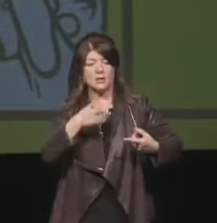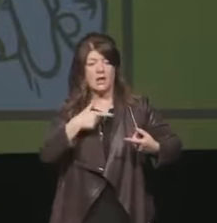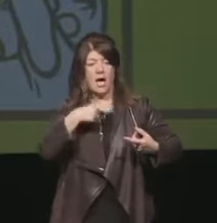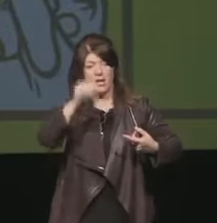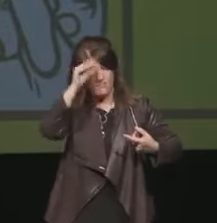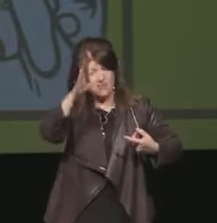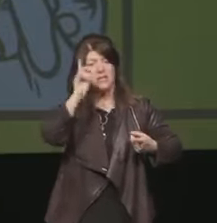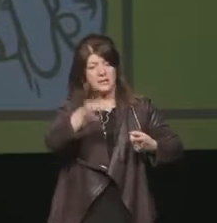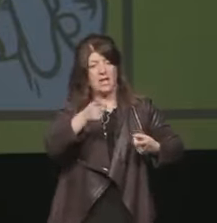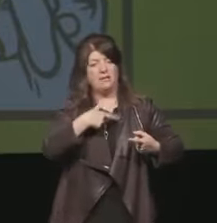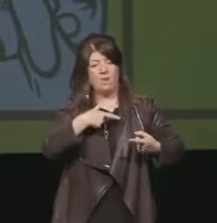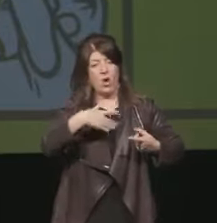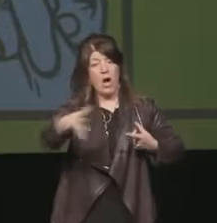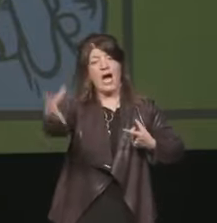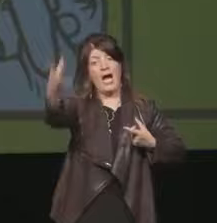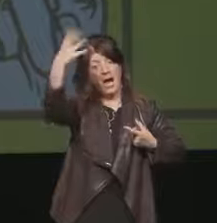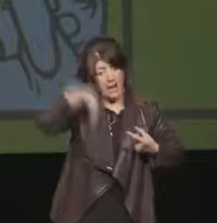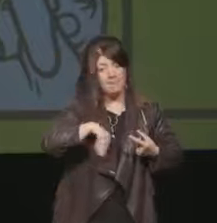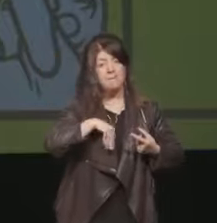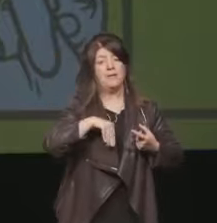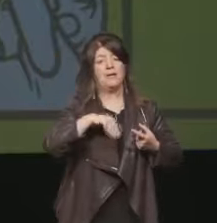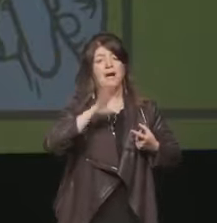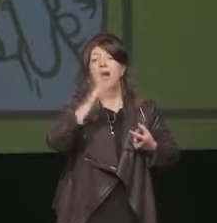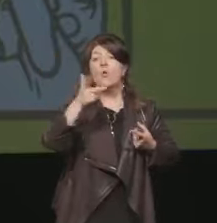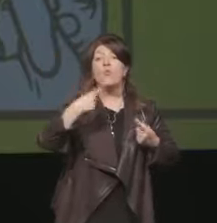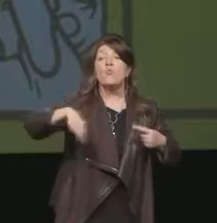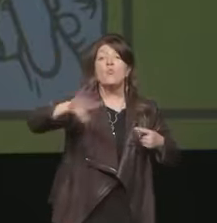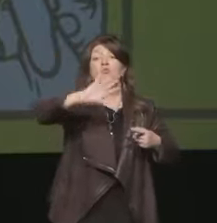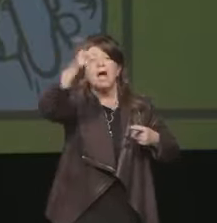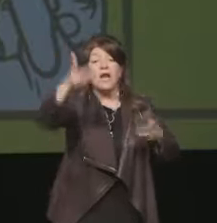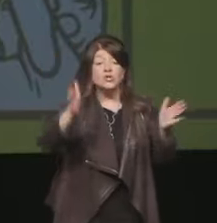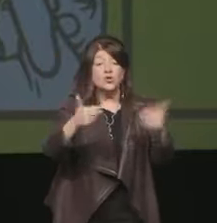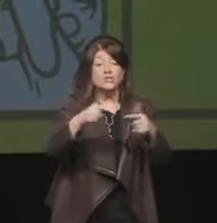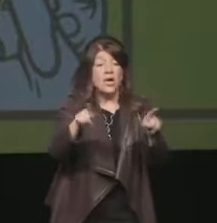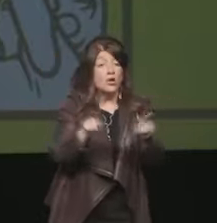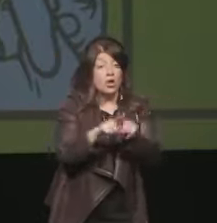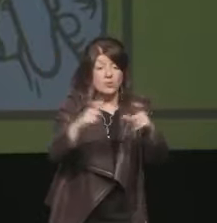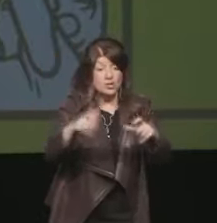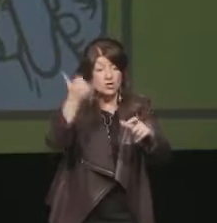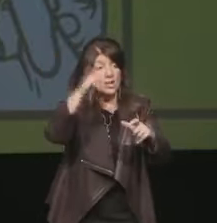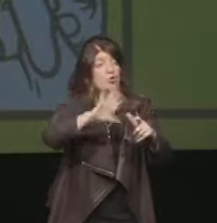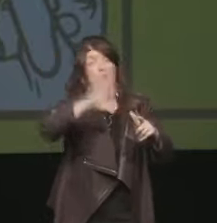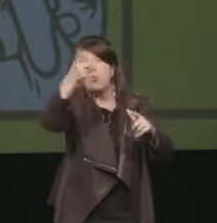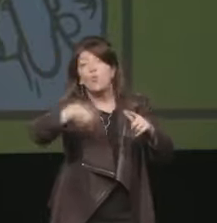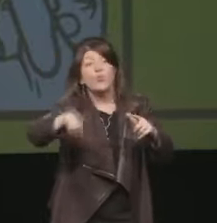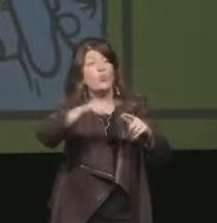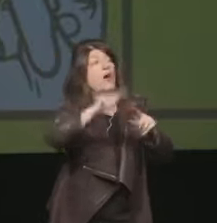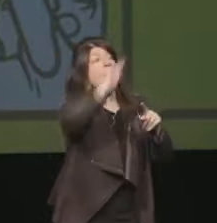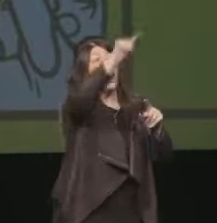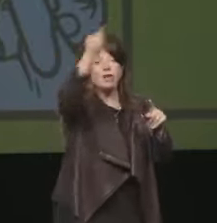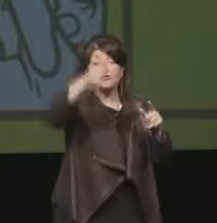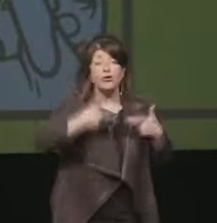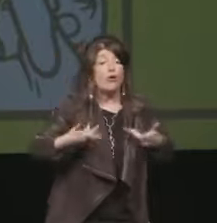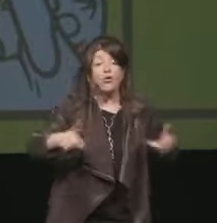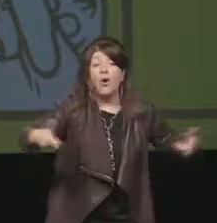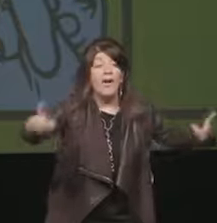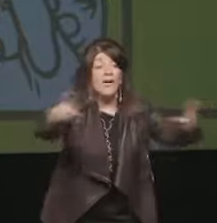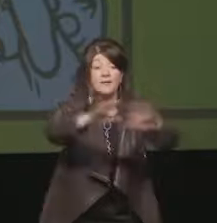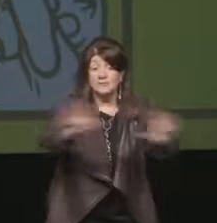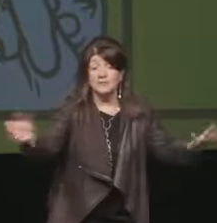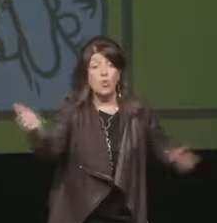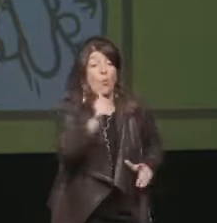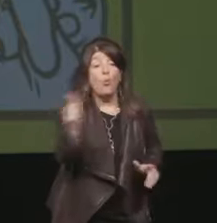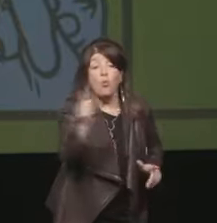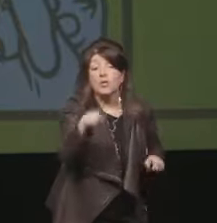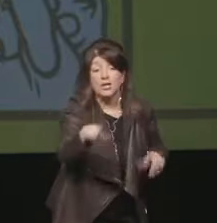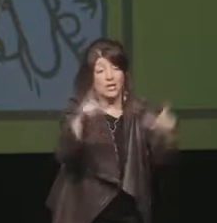questa portata e di questo tipo non esiste quindi io l'altro giorno dico una cosa l'altro giorno così un po' di